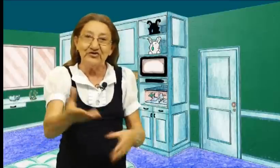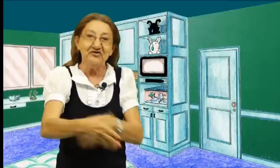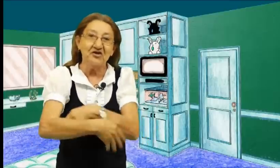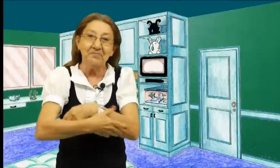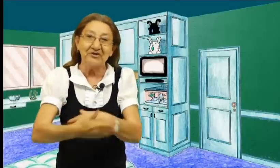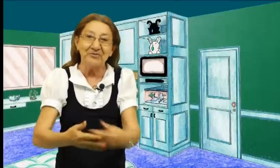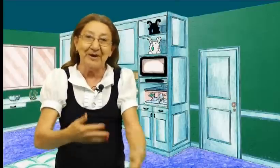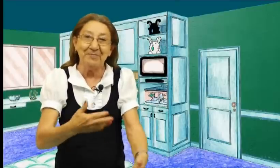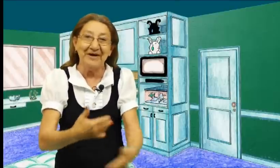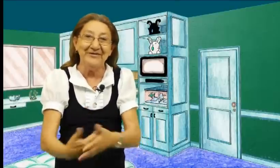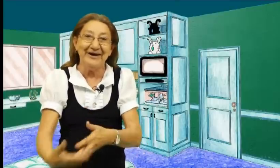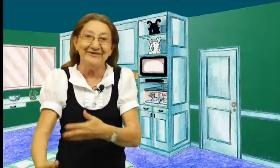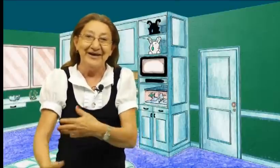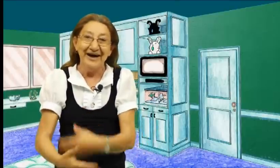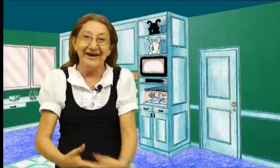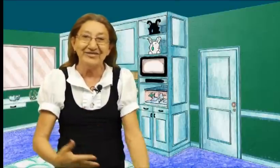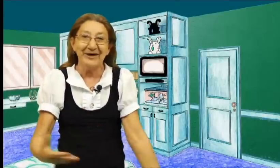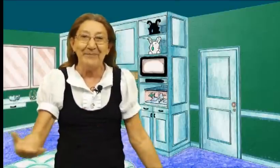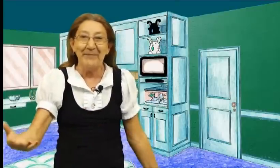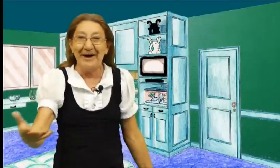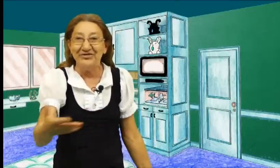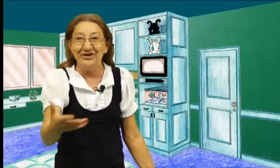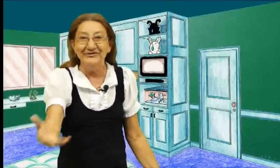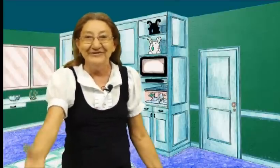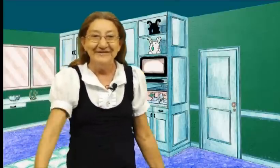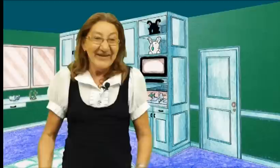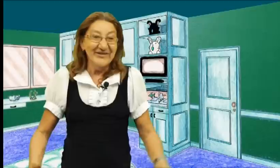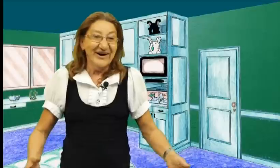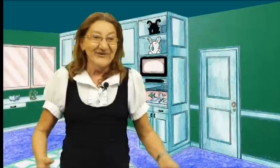você não vai chamar de planar Ela está babatando É não?